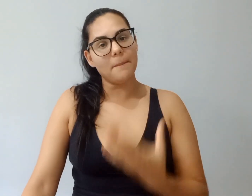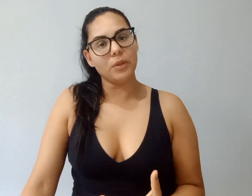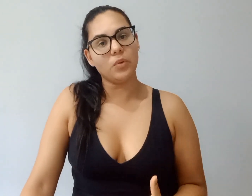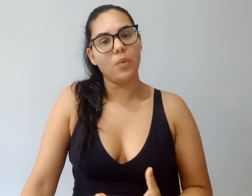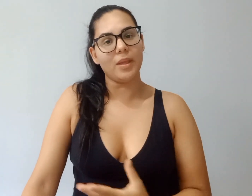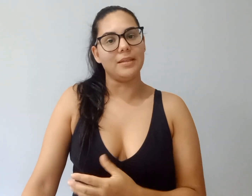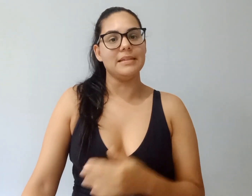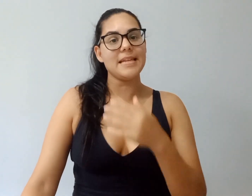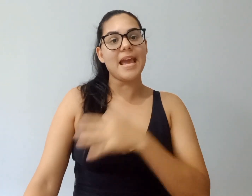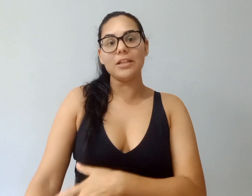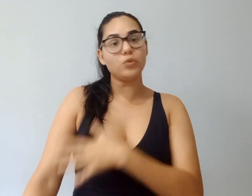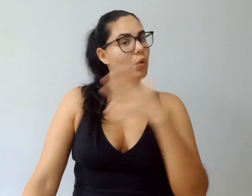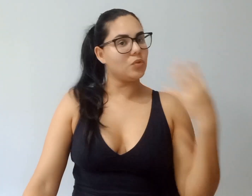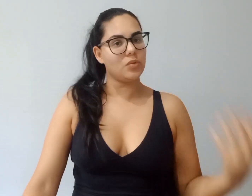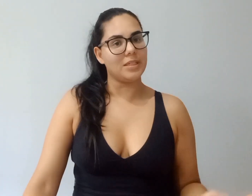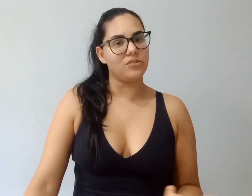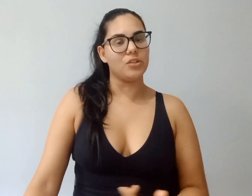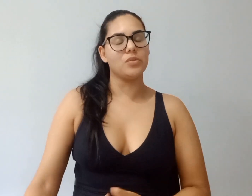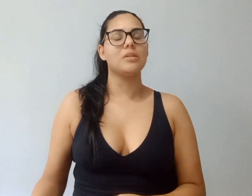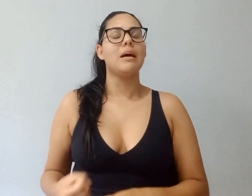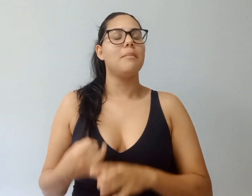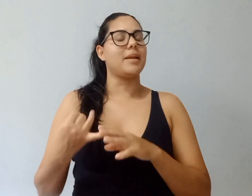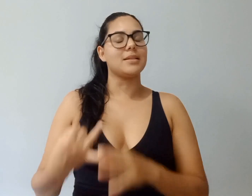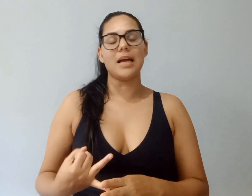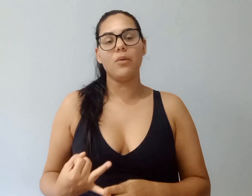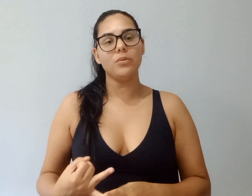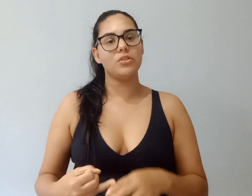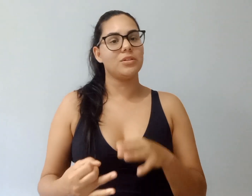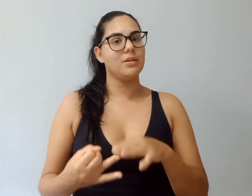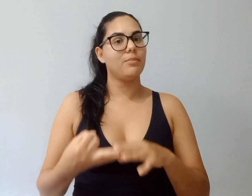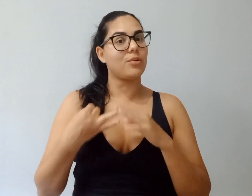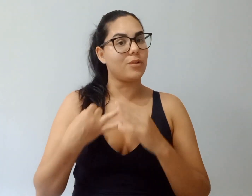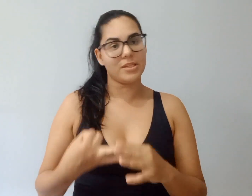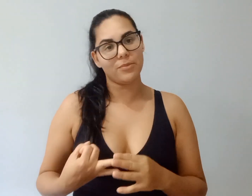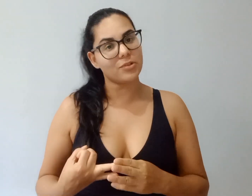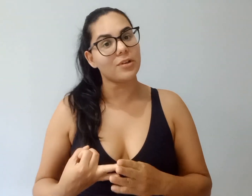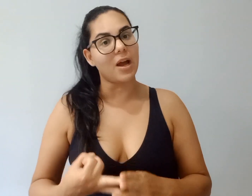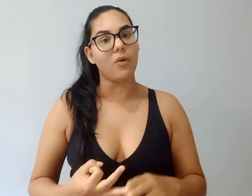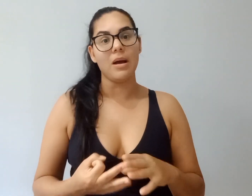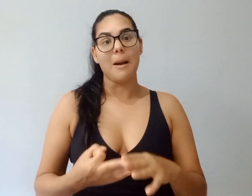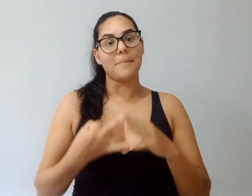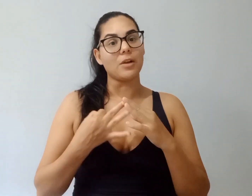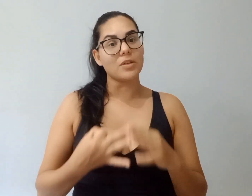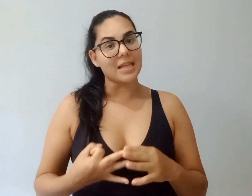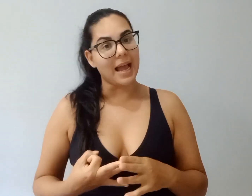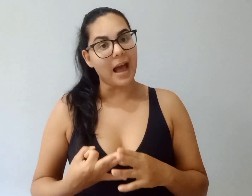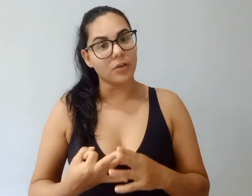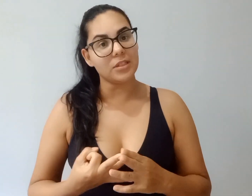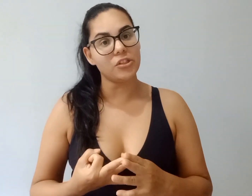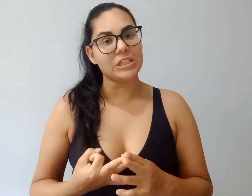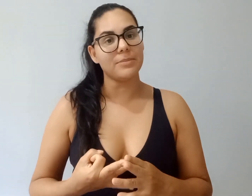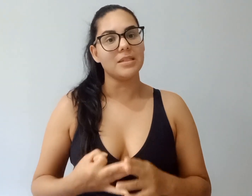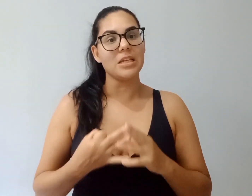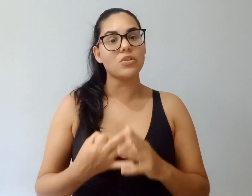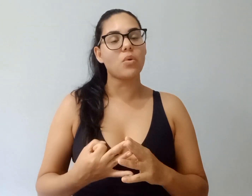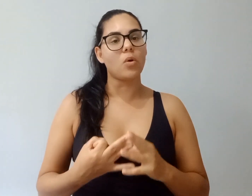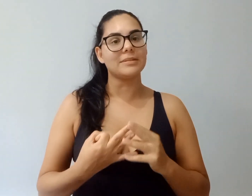muito ruim e é em todos os sentidos. Pra saúde, pro nosso emocional, pra nossa autoestima, isso conta